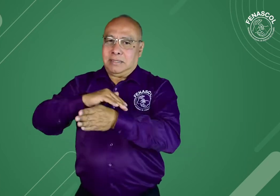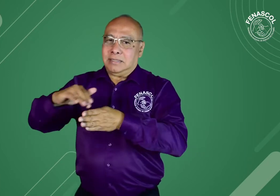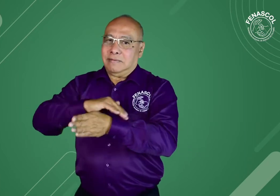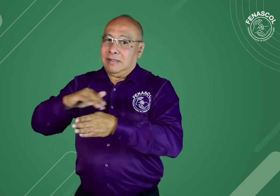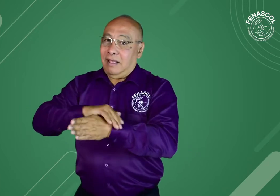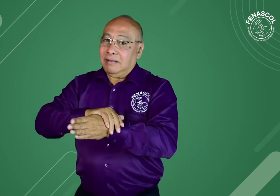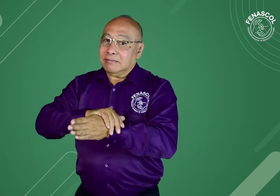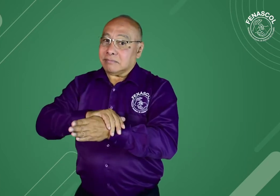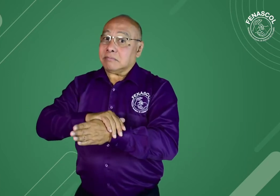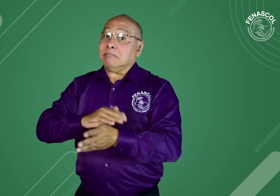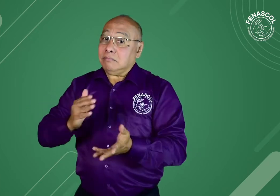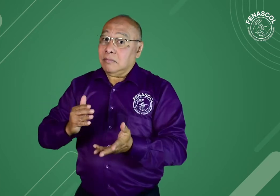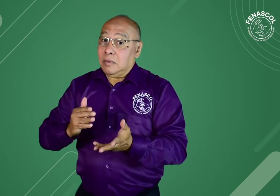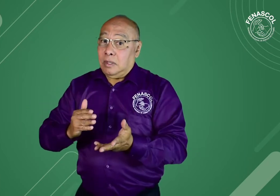poco logremos esa accesibilidad.